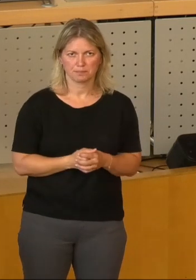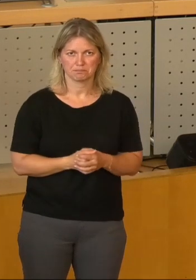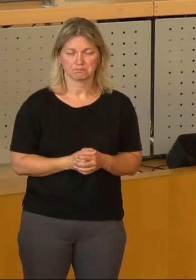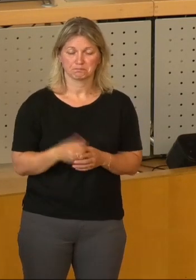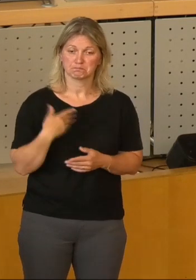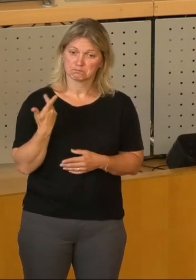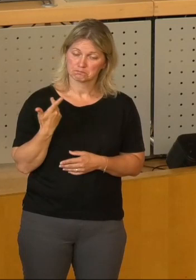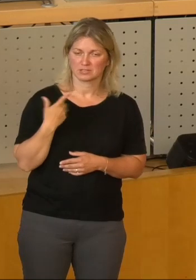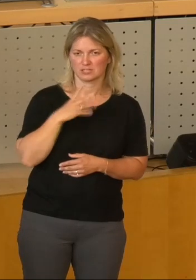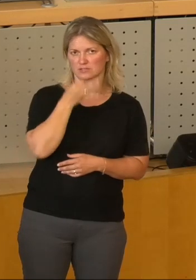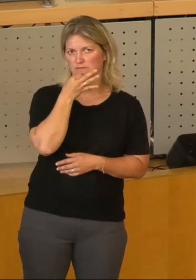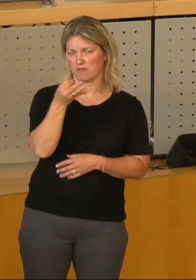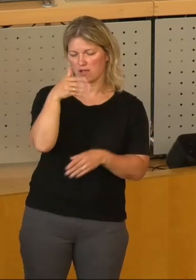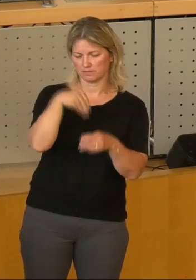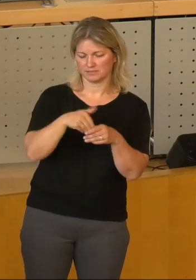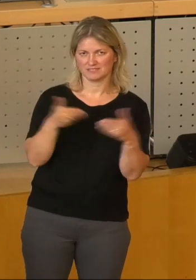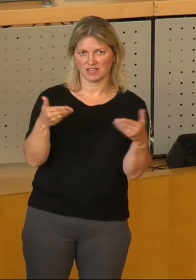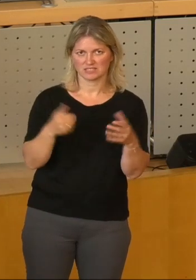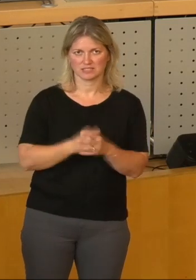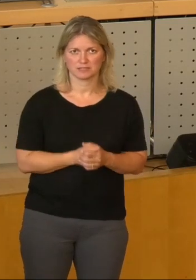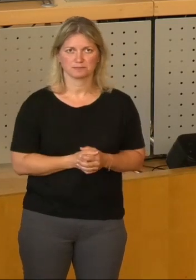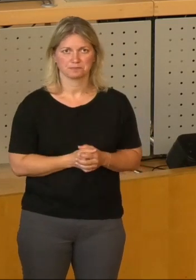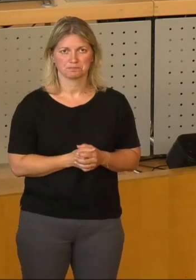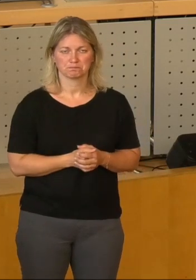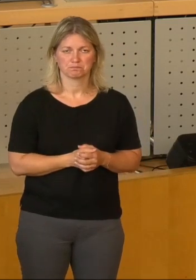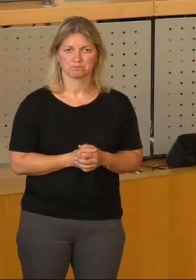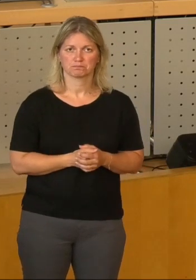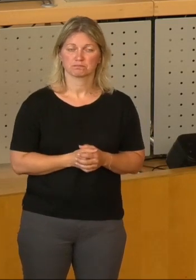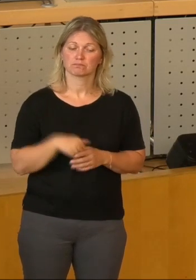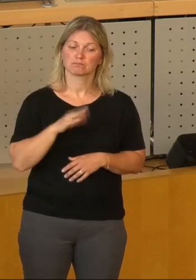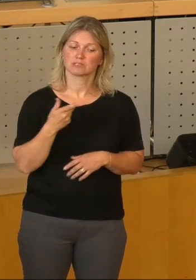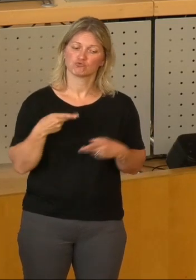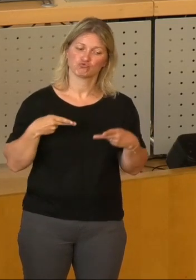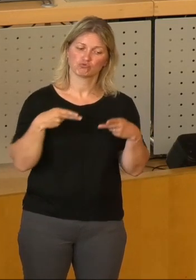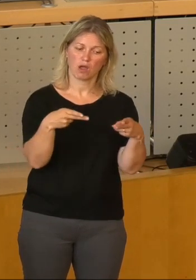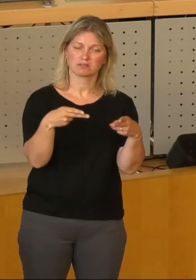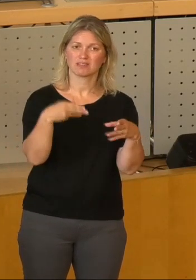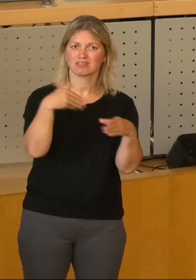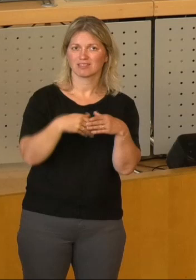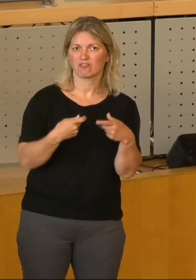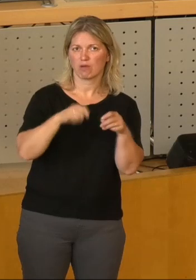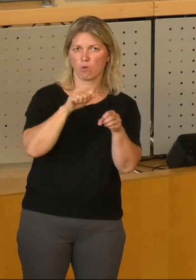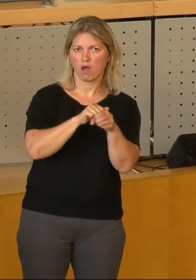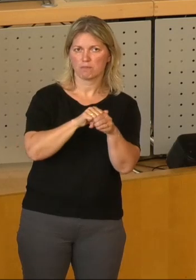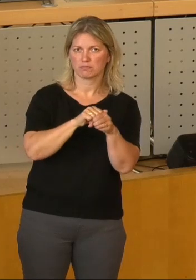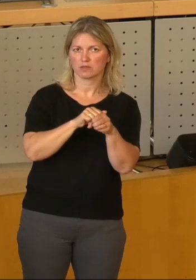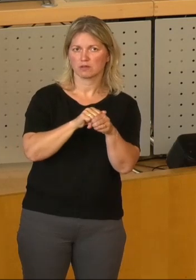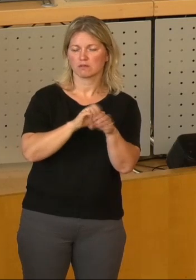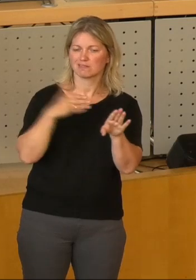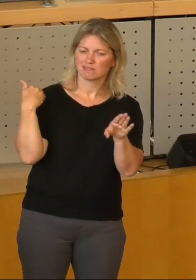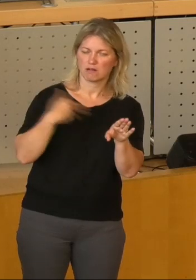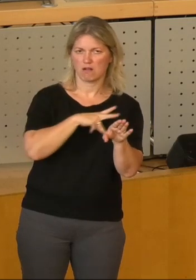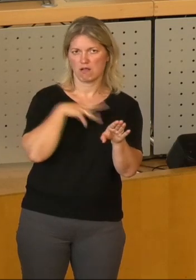habe, war wie folgt. Meine Anfragen zur Planung an das Straßen- und Tiefbauamt werden mit der Begründung